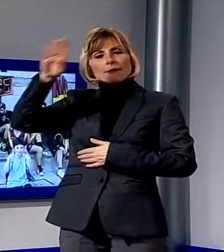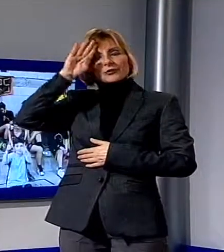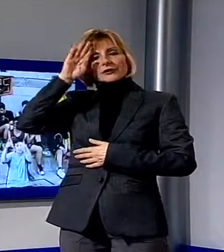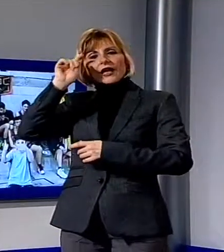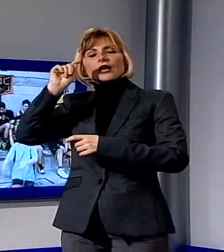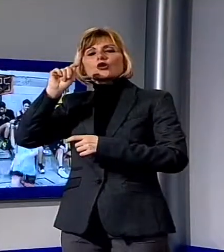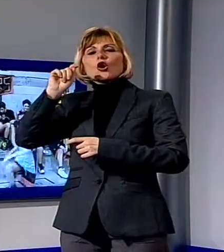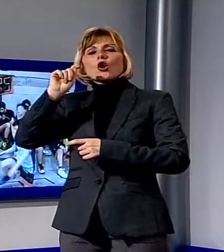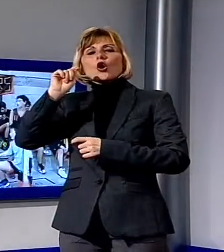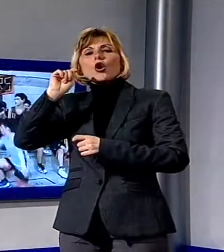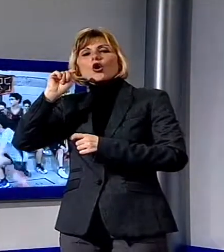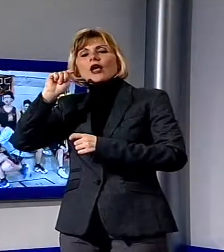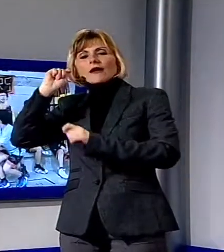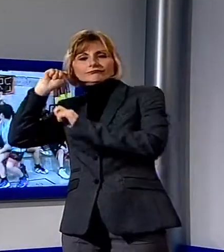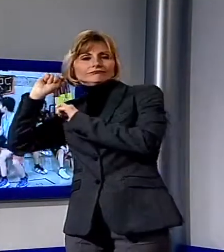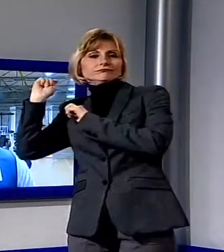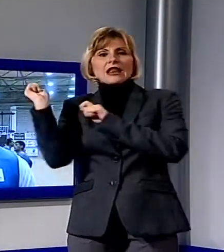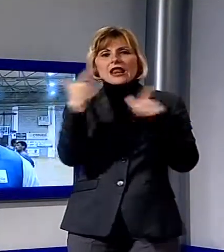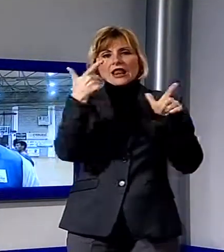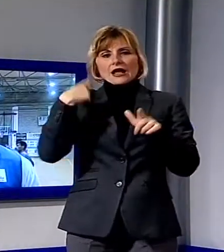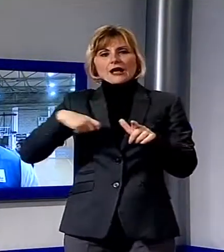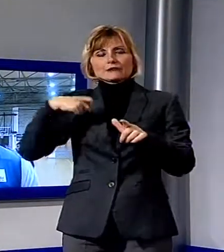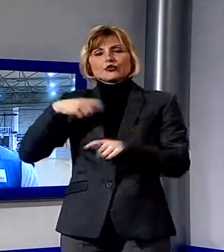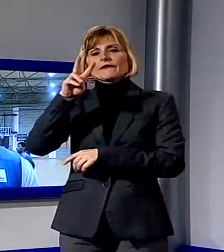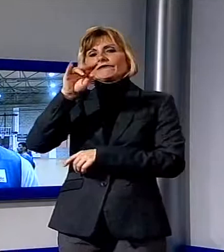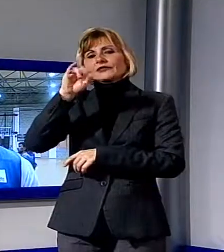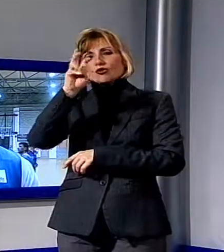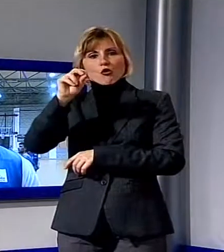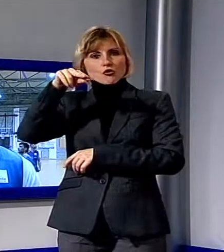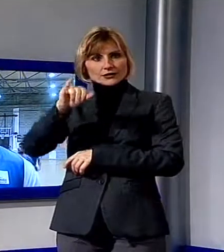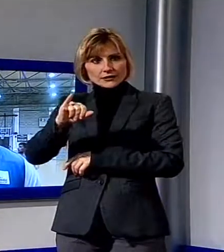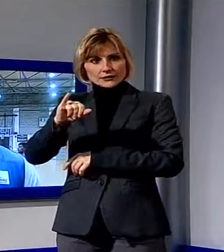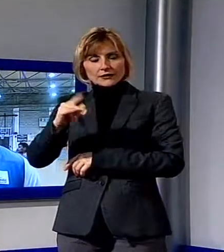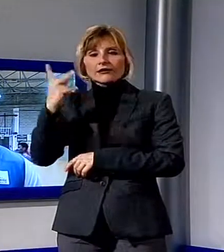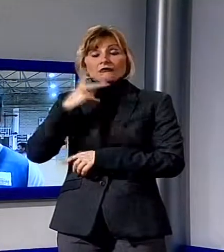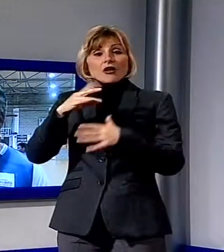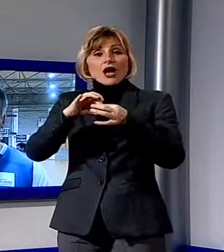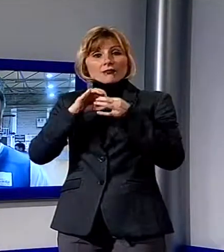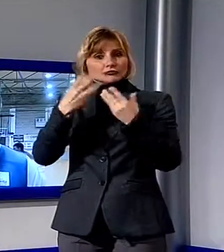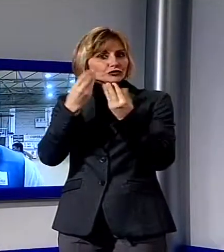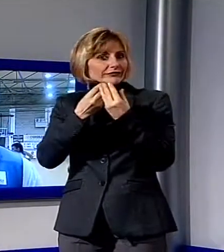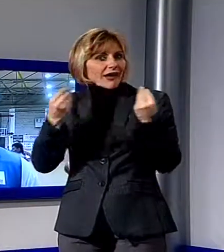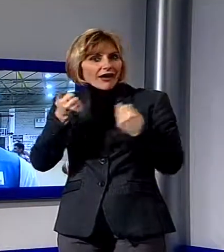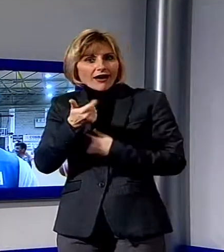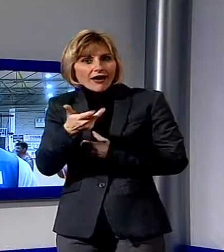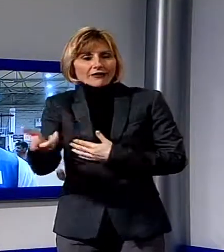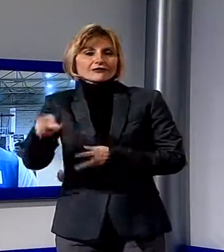martello, Nicola Vizzoni. Veramente hanno risposto bene tanti amici e adesso speriamo che risponda bene anche appunto la città di